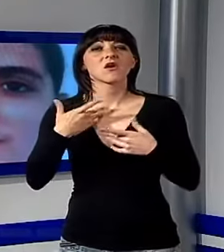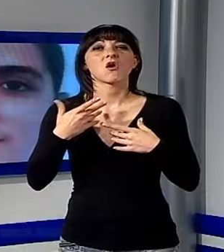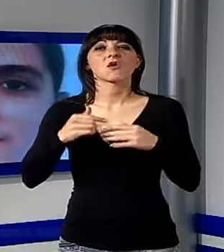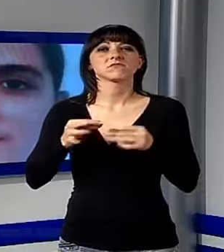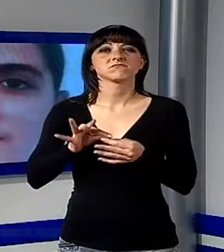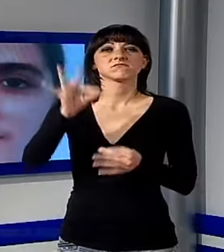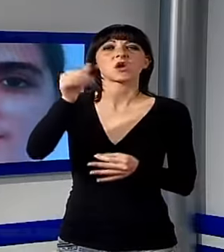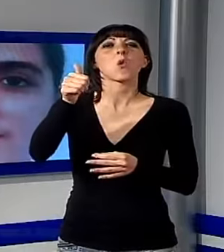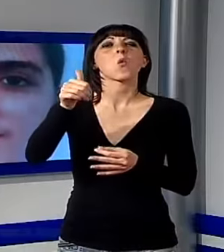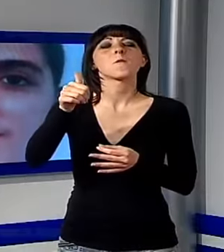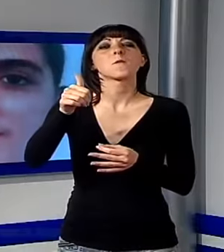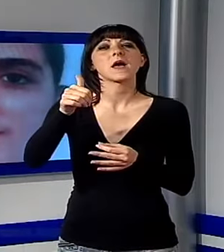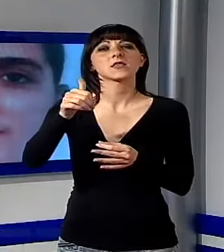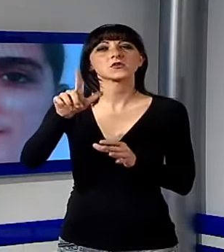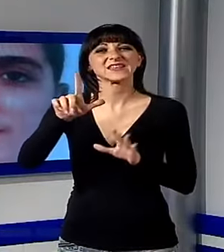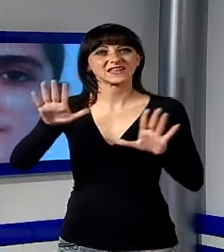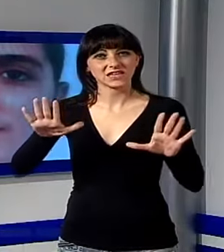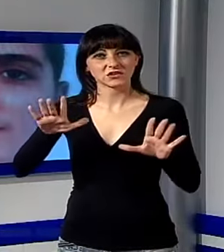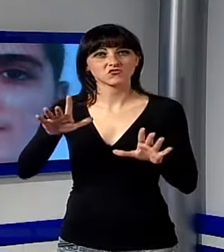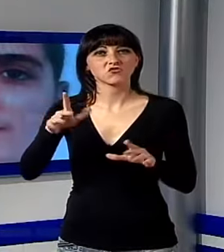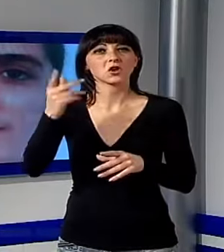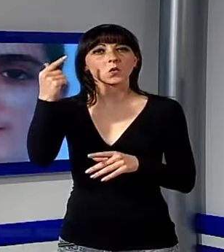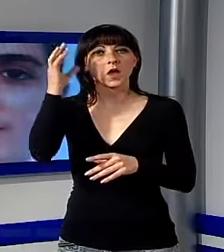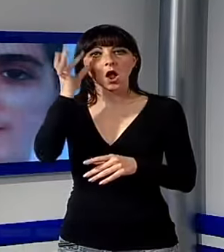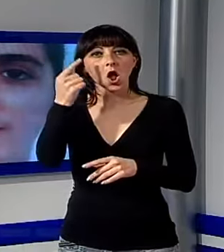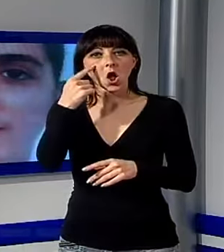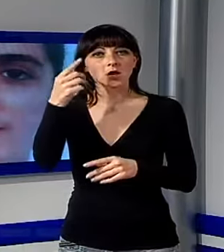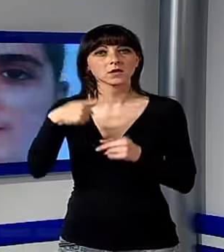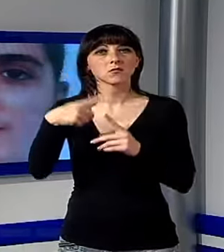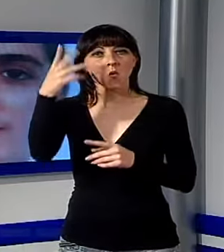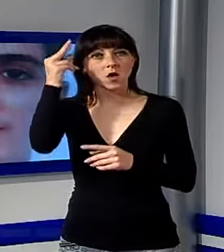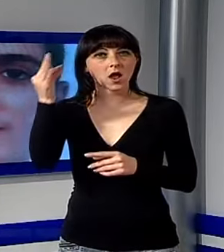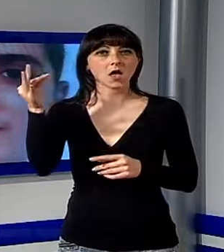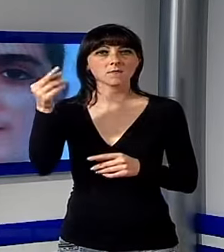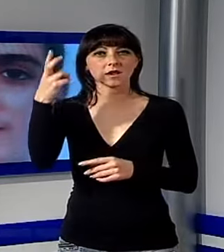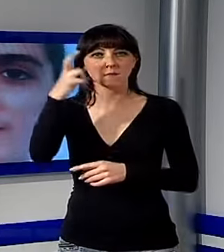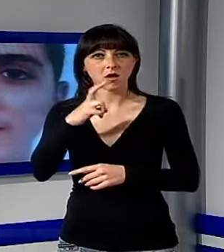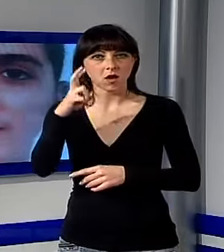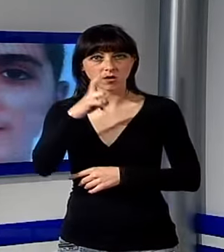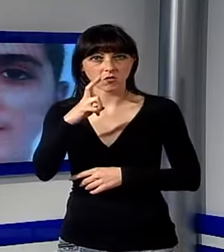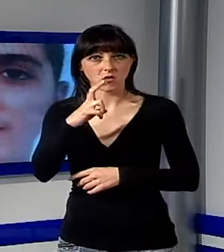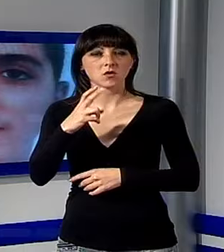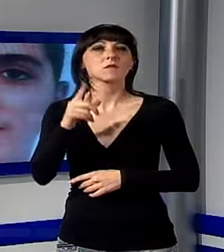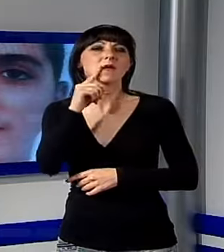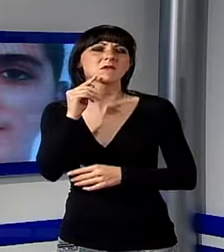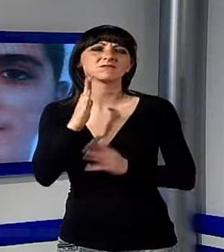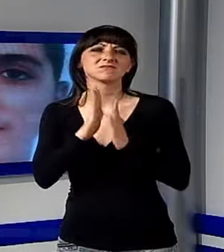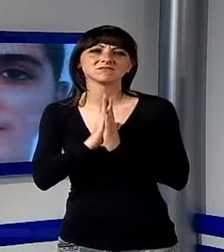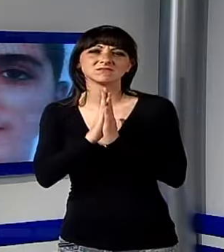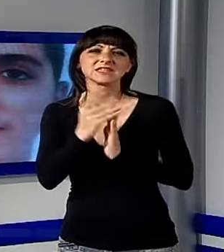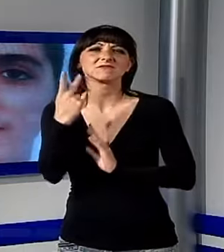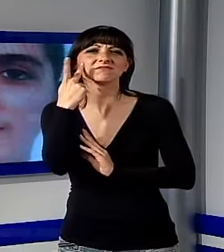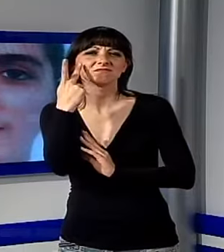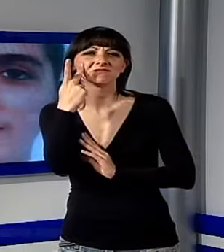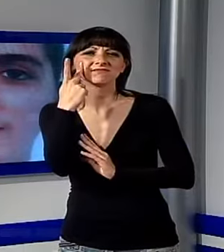robusto, occhi e capelli castani. Il padre chiede a chi avesse qualche notizia del figlio di mettersi subito in contatto con la